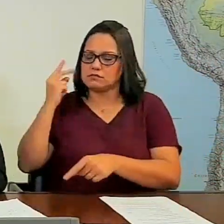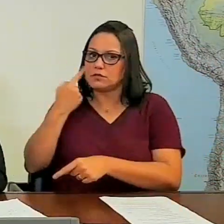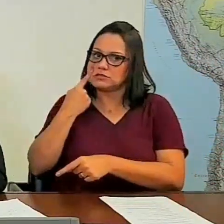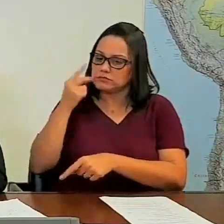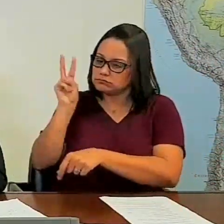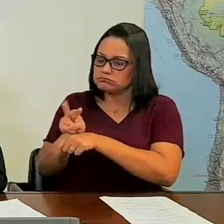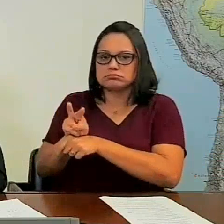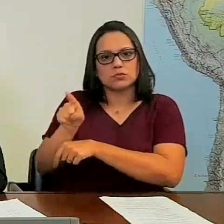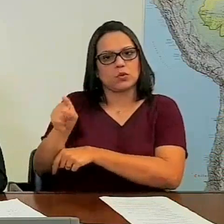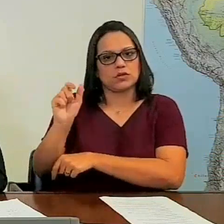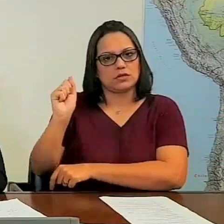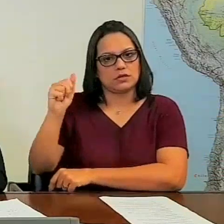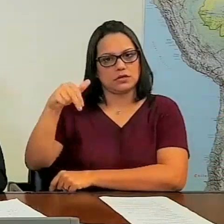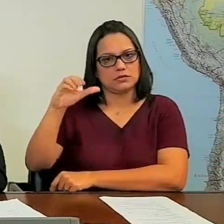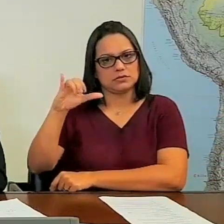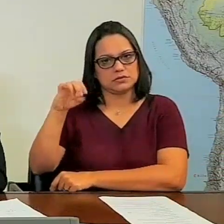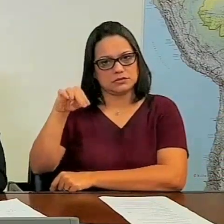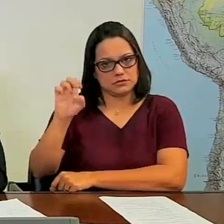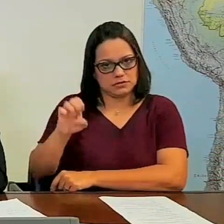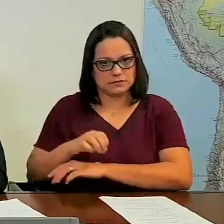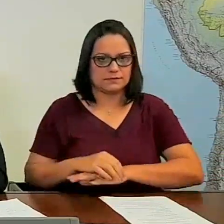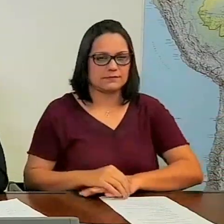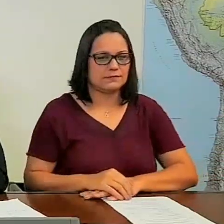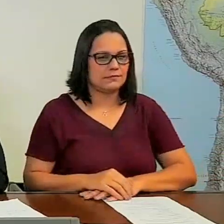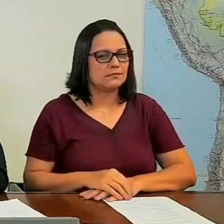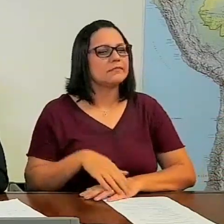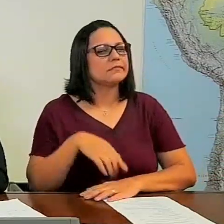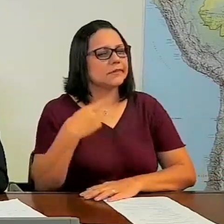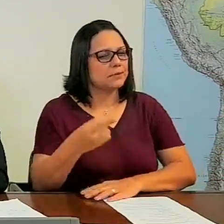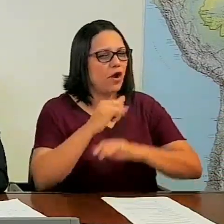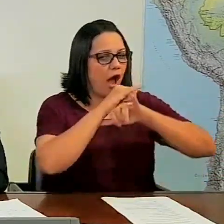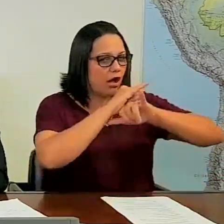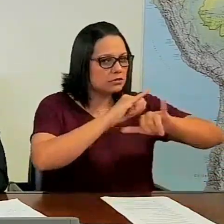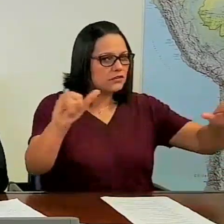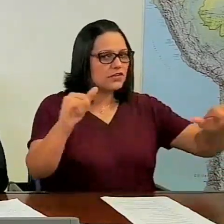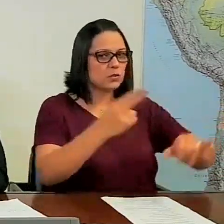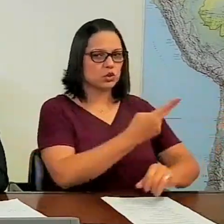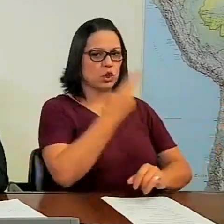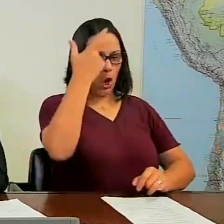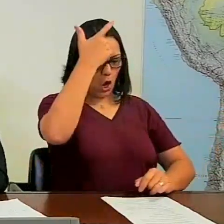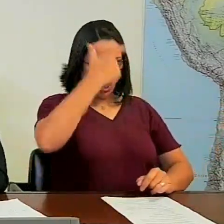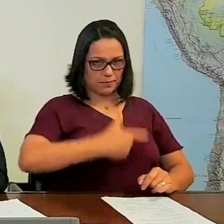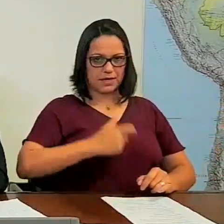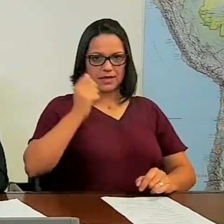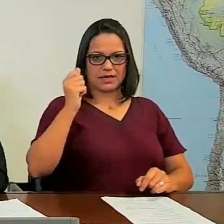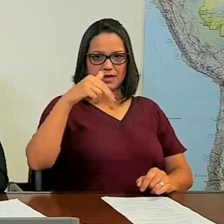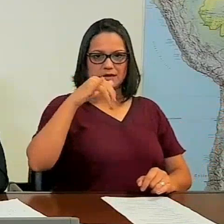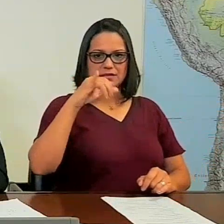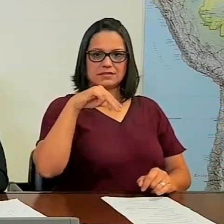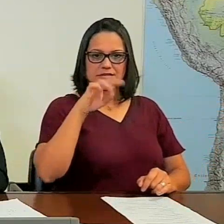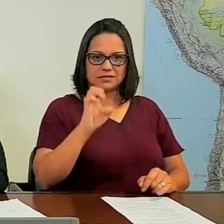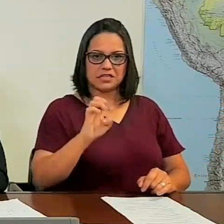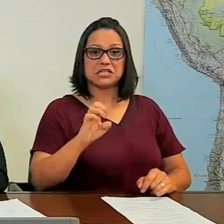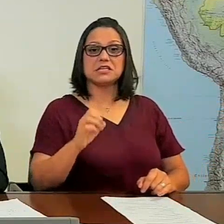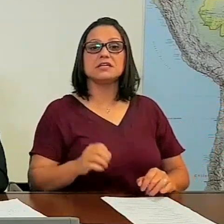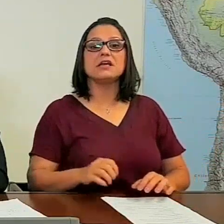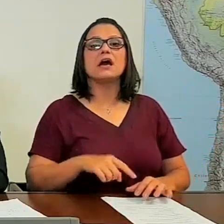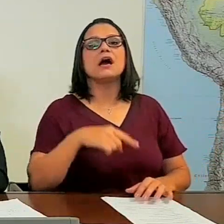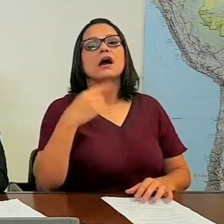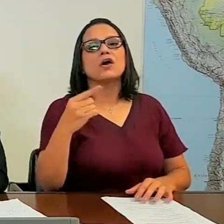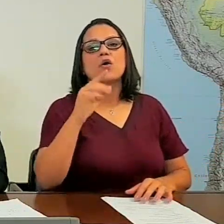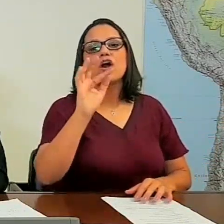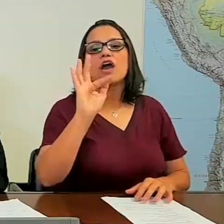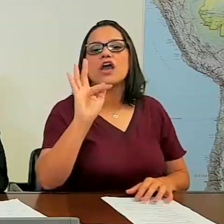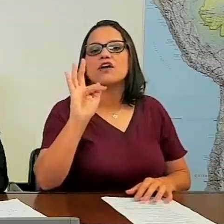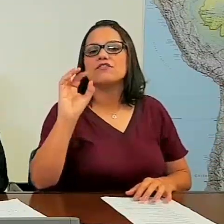depois desse anúncio aqui, de fazer um filme com dinheiro público, sou a minha pessoa, a Dancini ganhou mais um FO